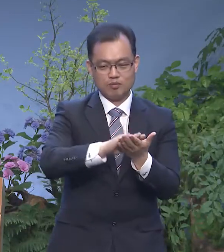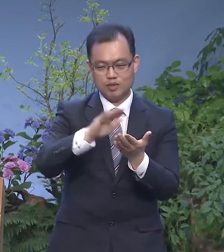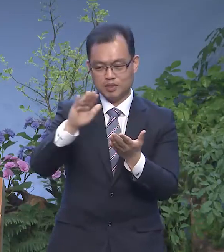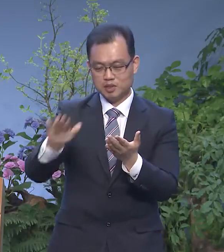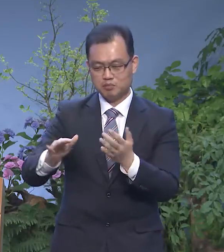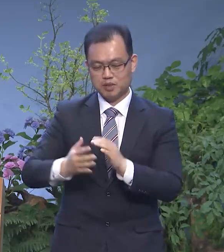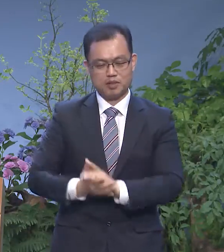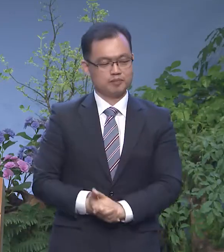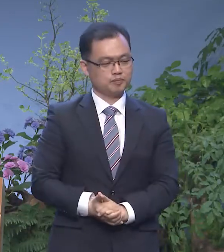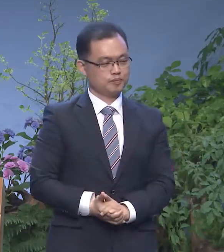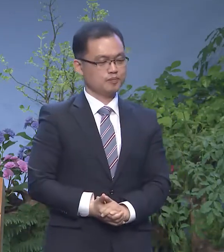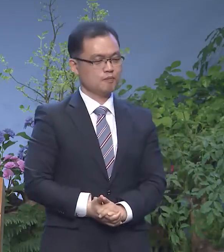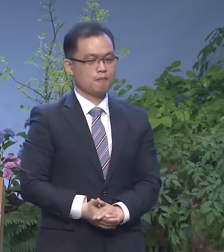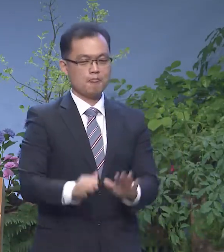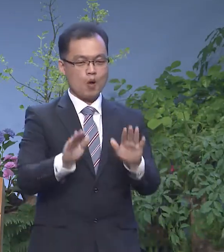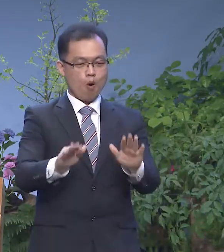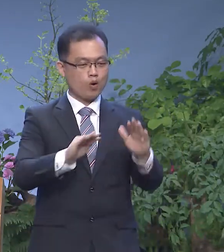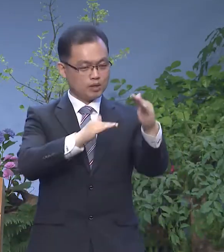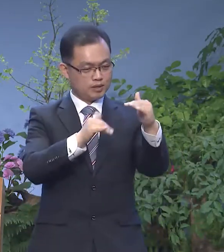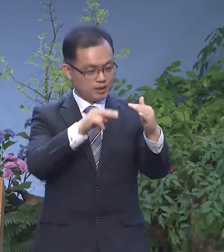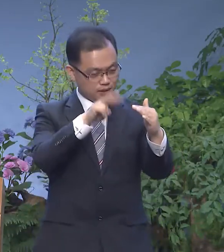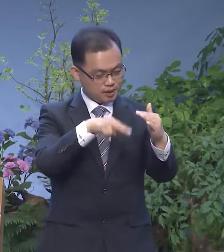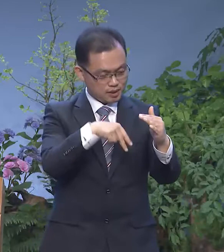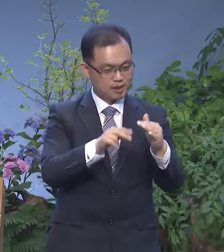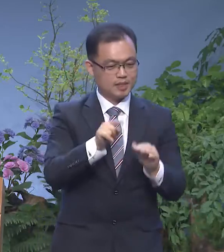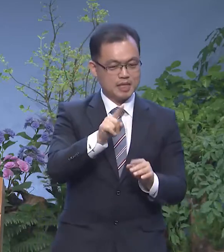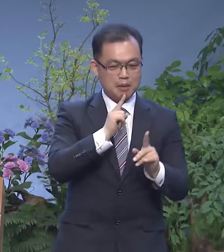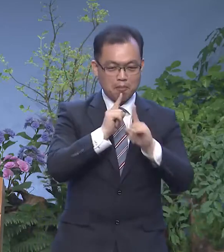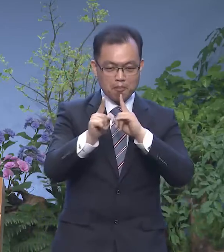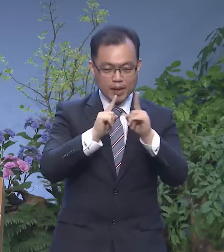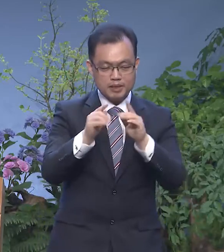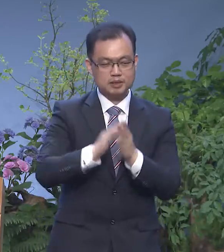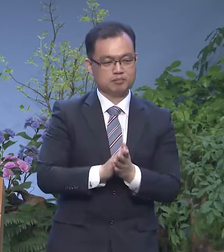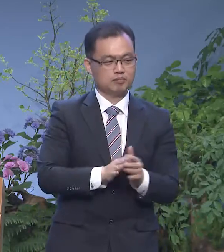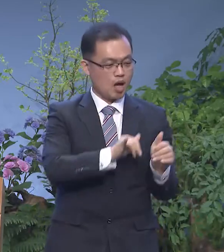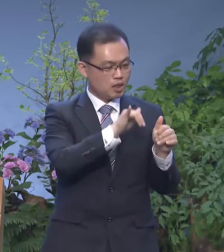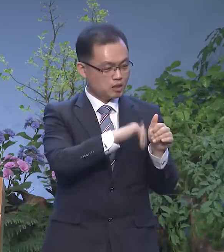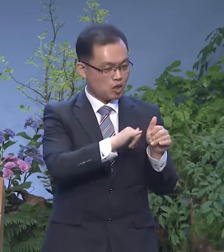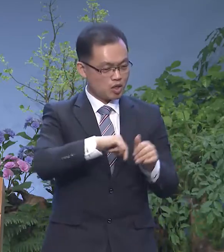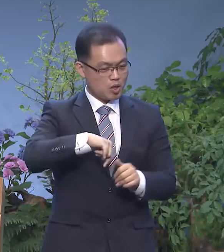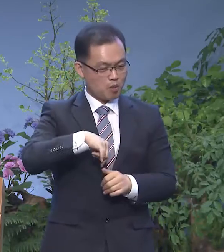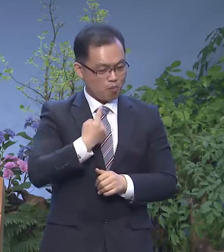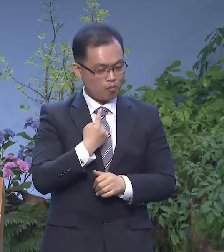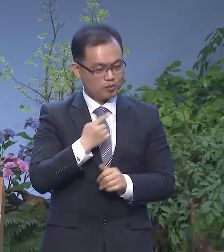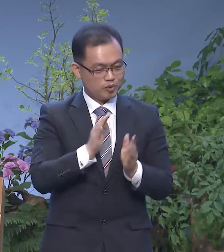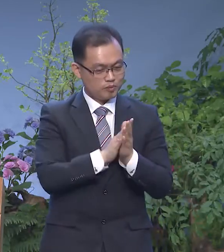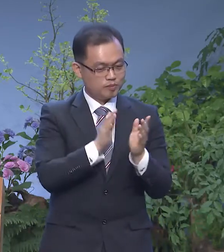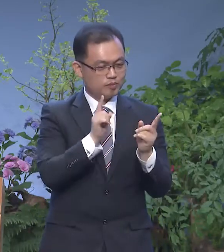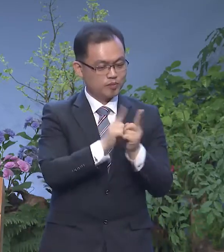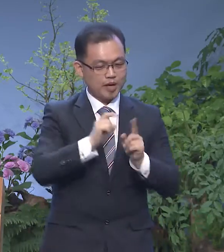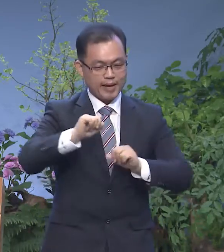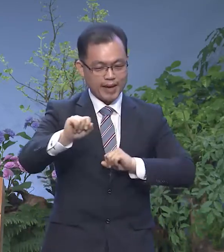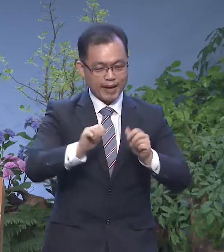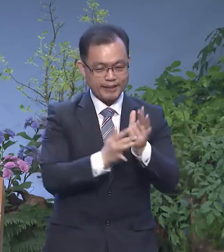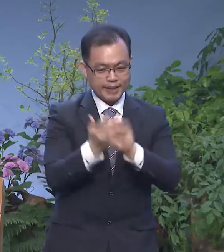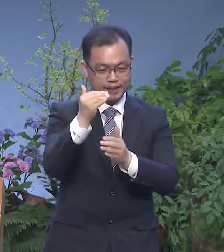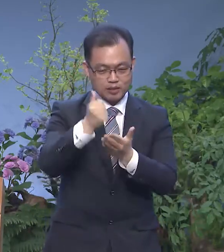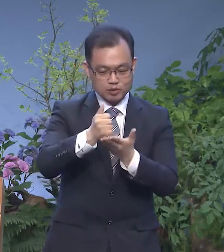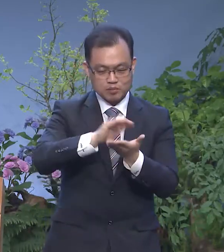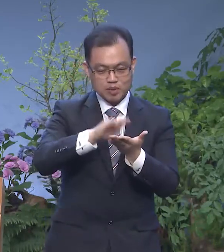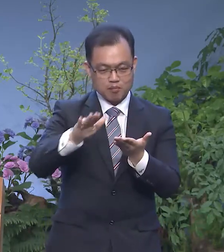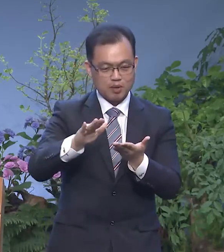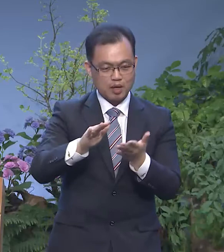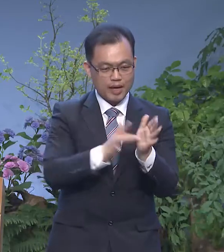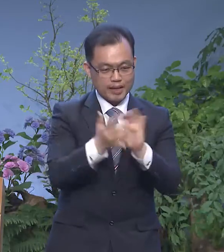것입니다 오늘 읽은 이 말씀은 승김을 몸소 행했던 예수님의 모습을 볼 수 있습니다 예수님이